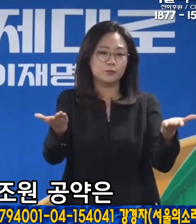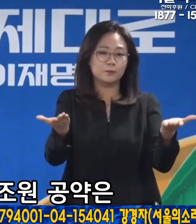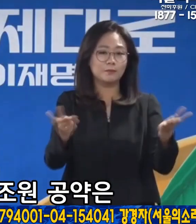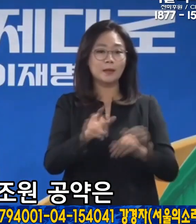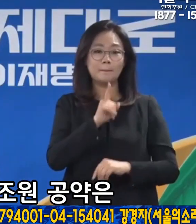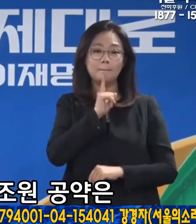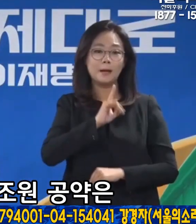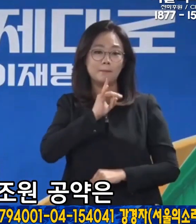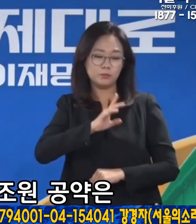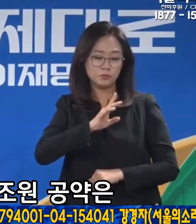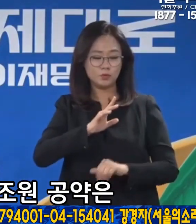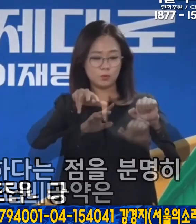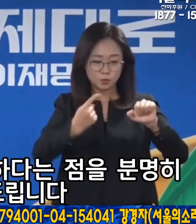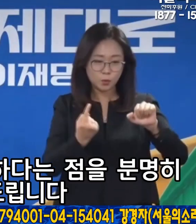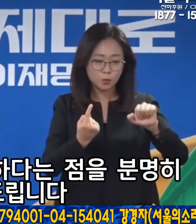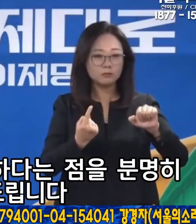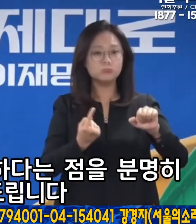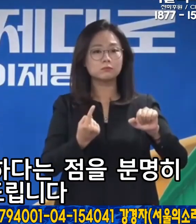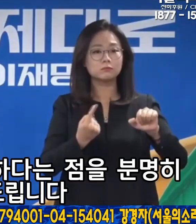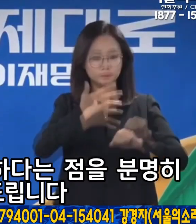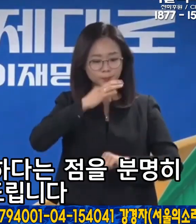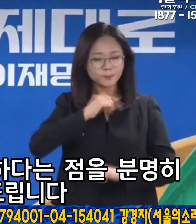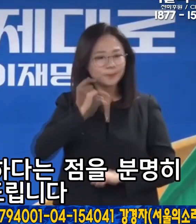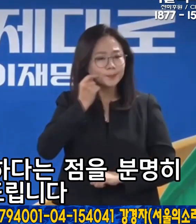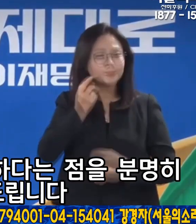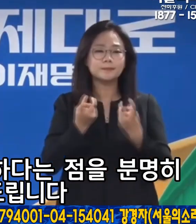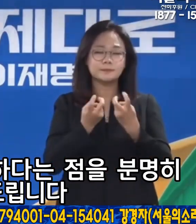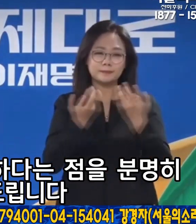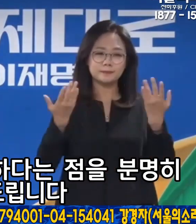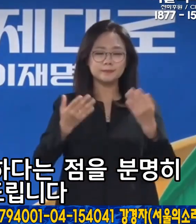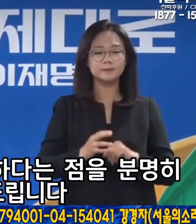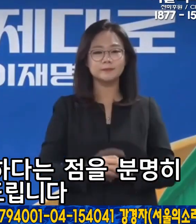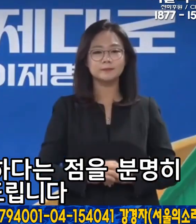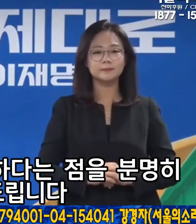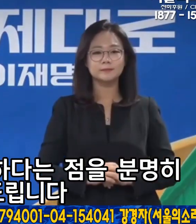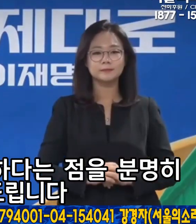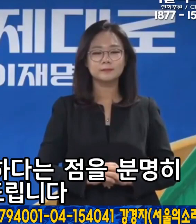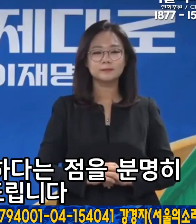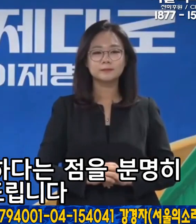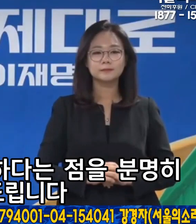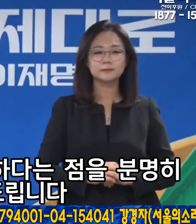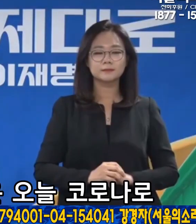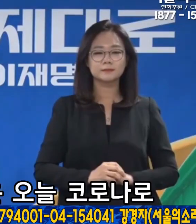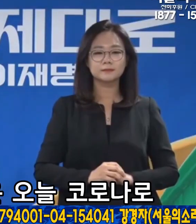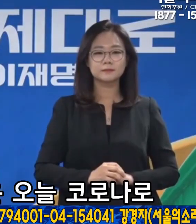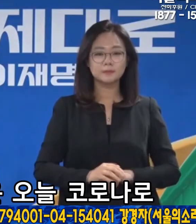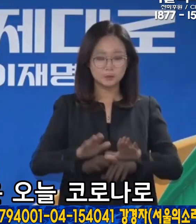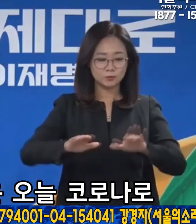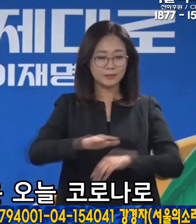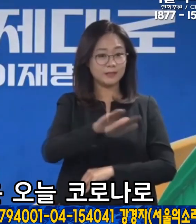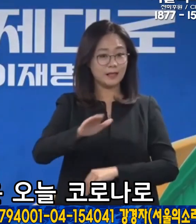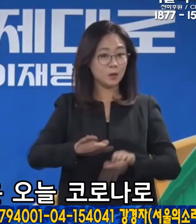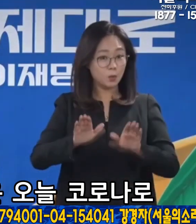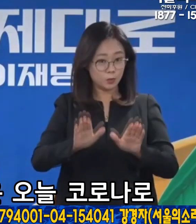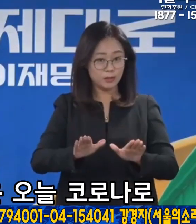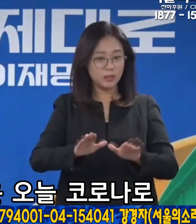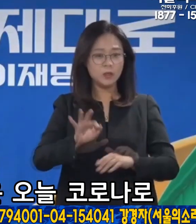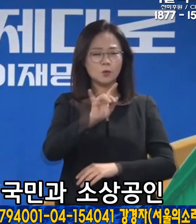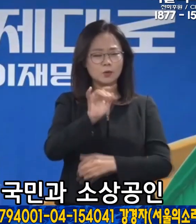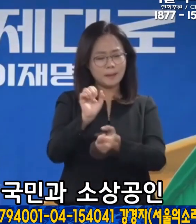말뿐인 50조원 공약은 휴지조각만도 못하다는 점을 분명히 말씀드립니다. 더불어민주당은 오늘